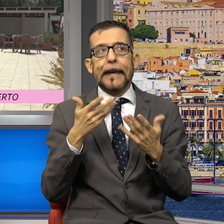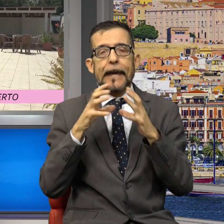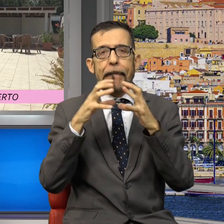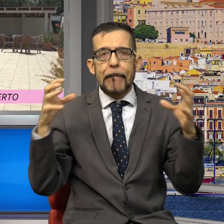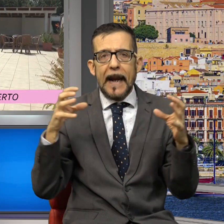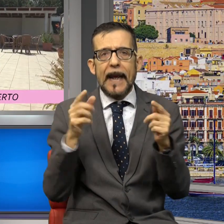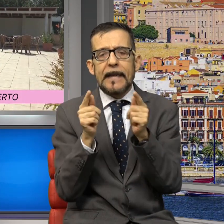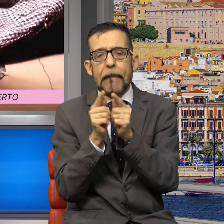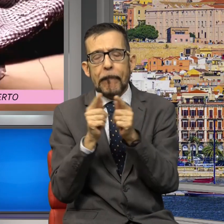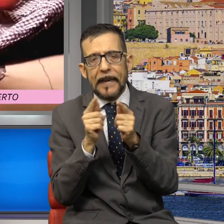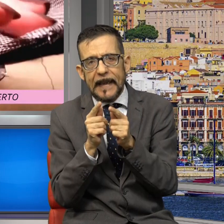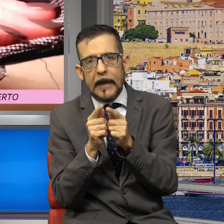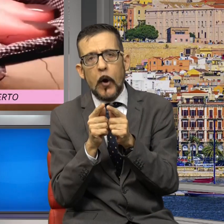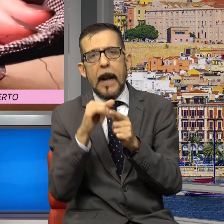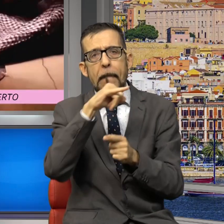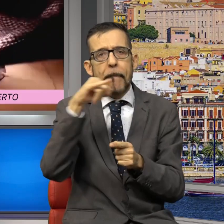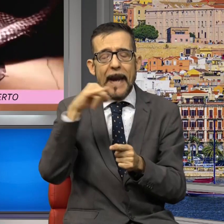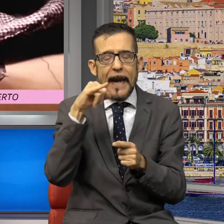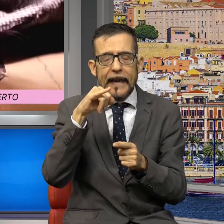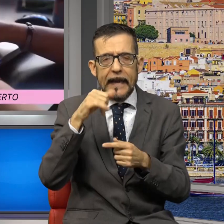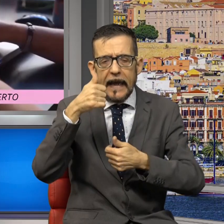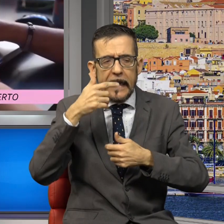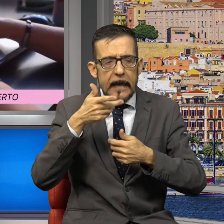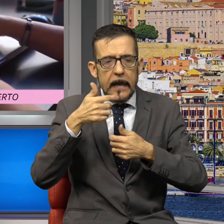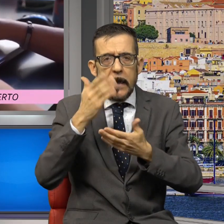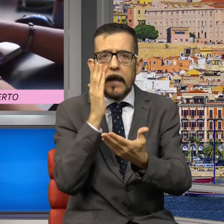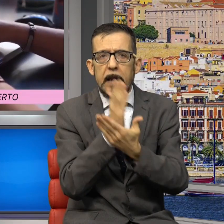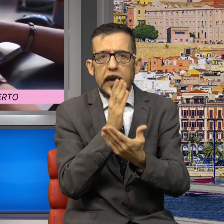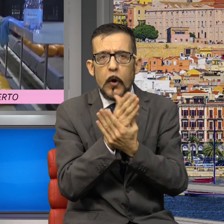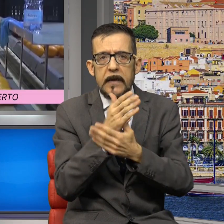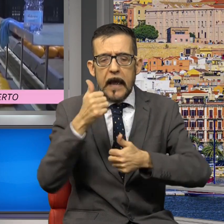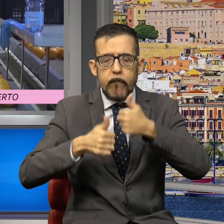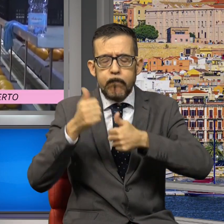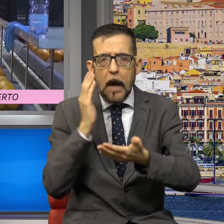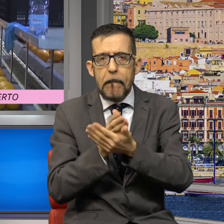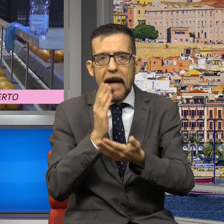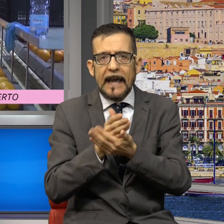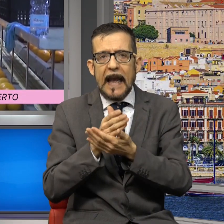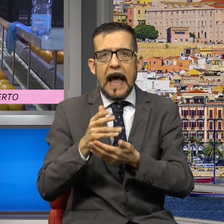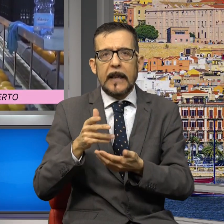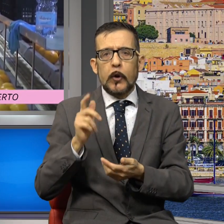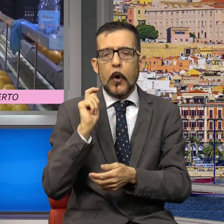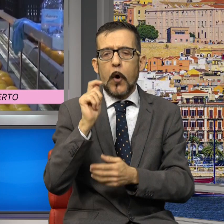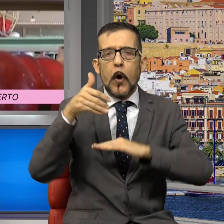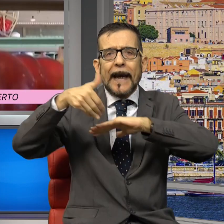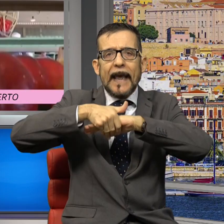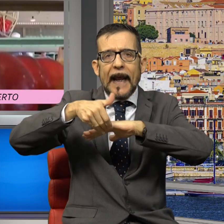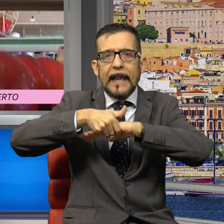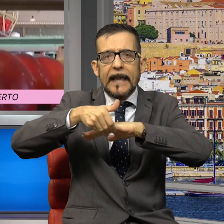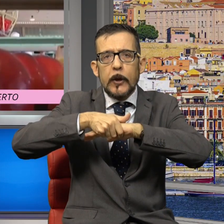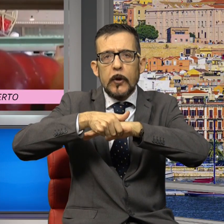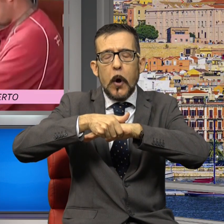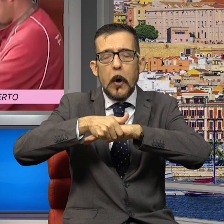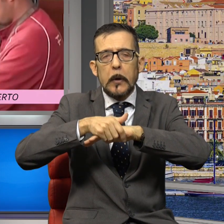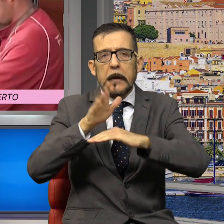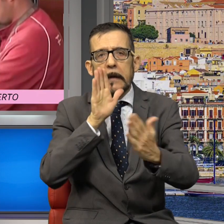dimensioni. Il dossier analizza gli ultimi dati disponibili sul mercato del credito, ottobre 2023, consentendo ormai di monitorare l'impatto